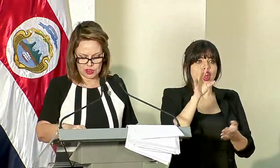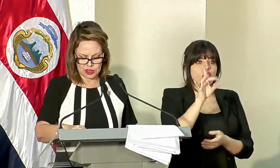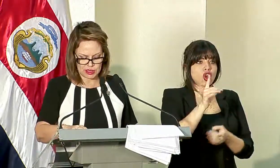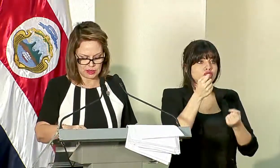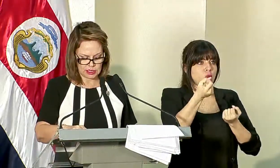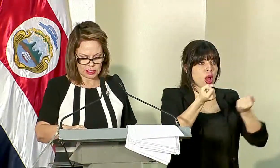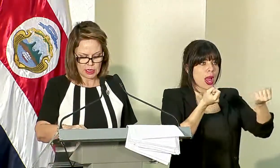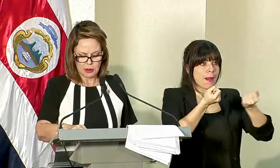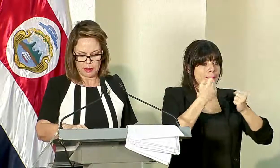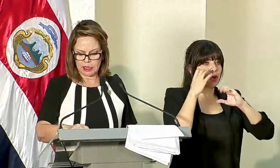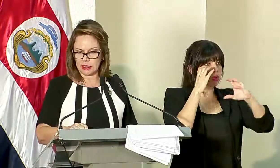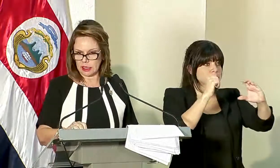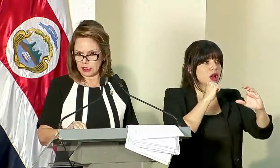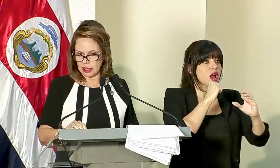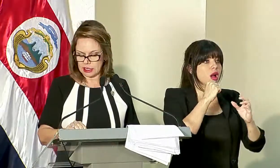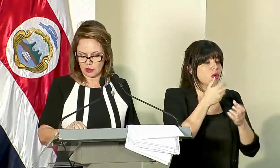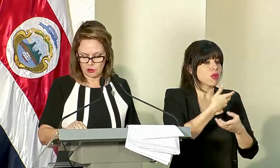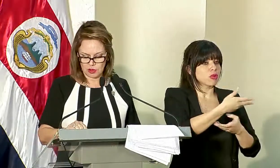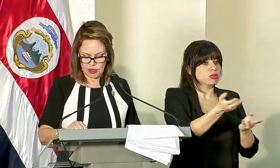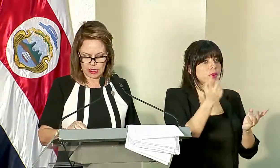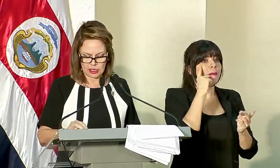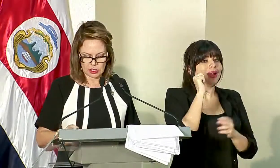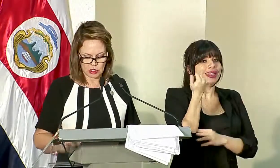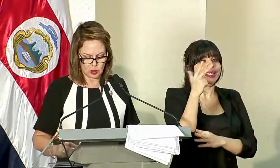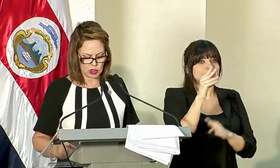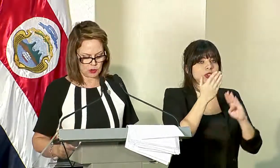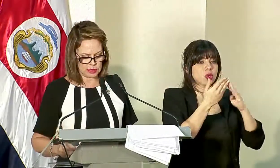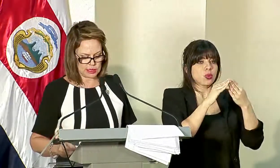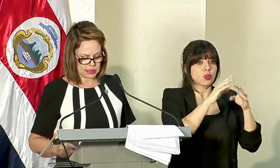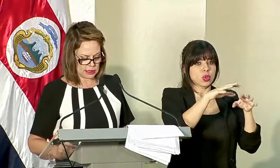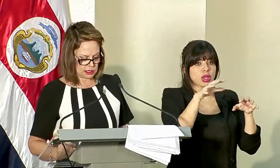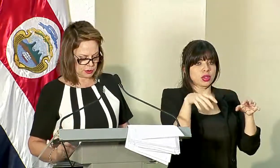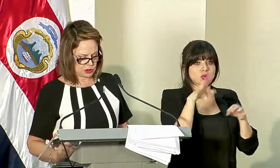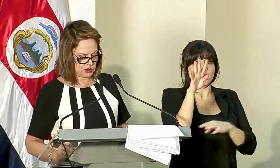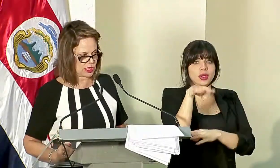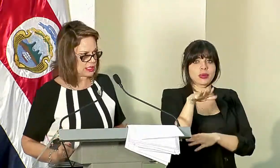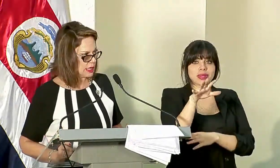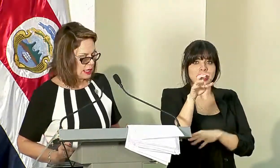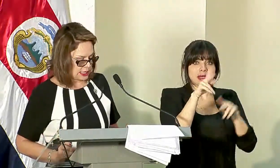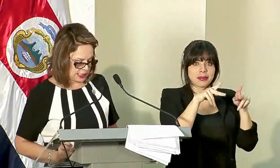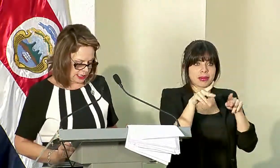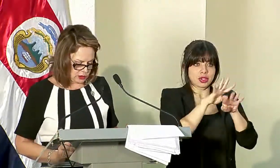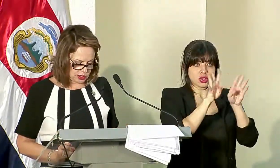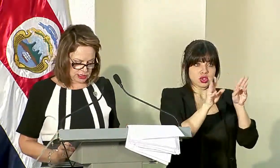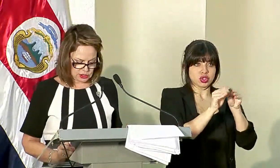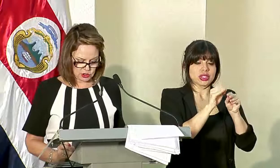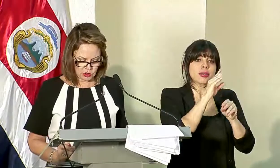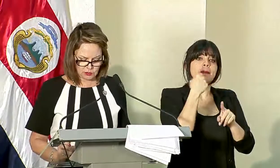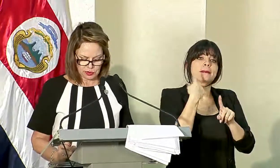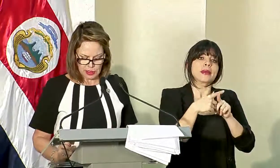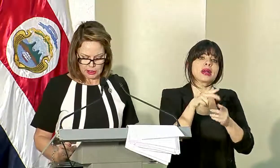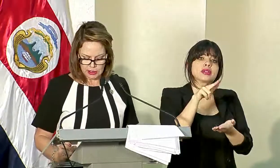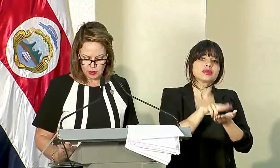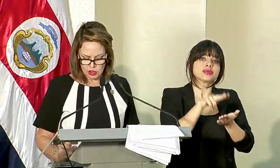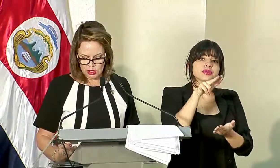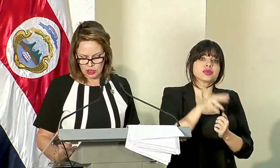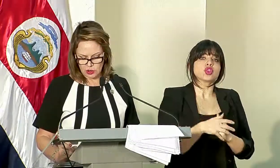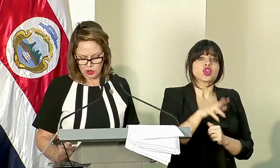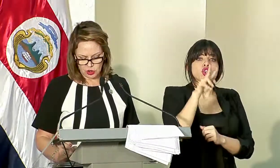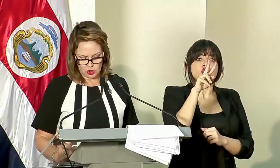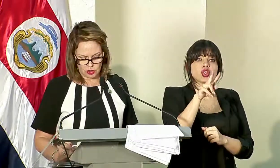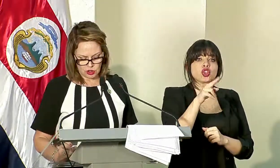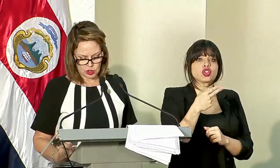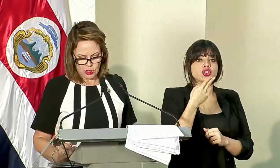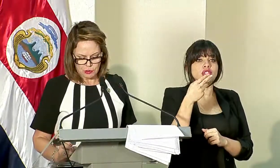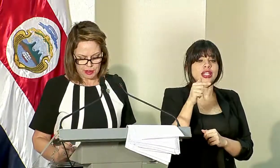8 camiones cisternas para atender 13 comunidades, 4.500 personas y la contratación de 2